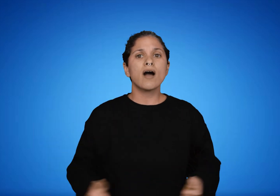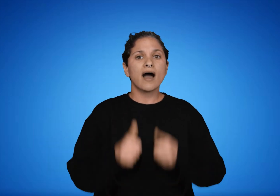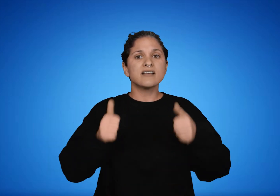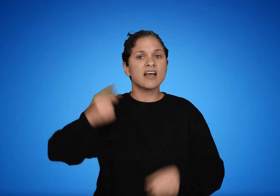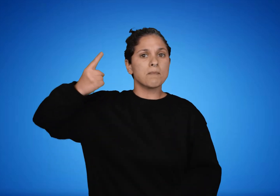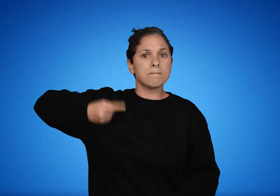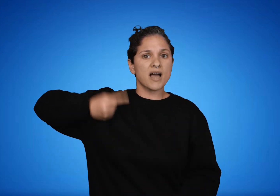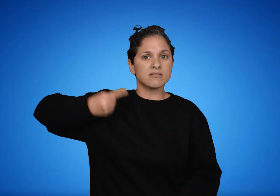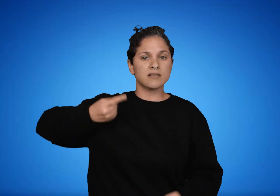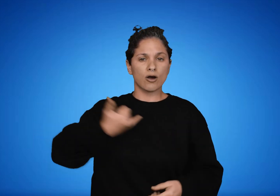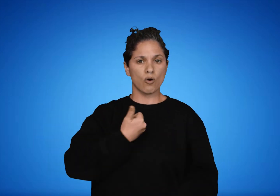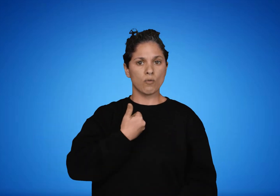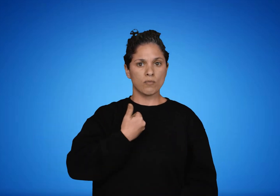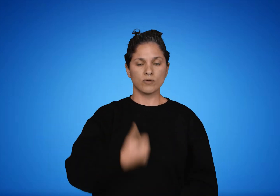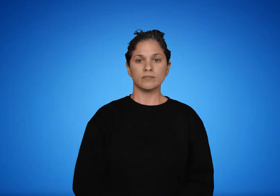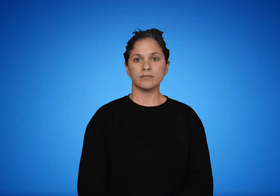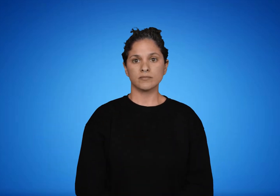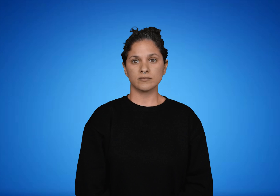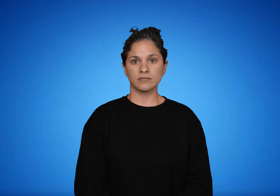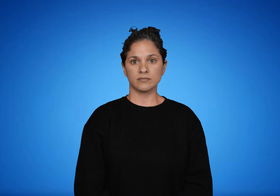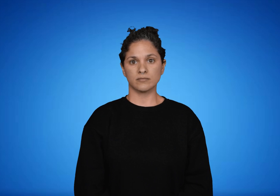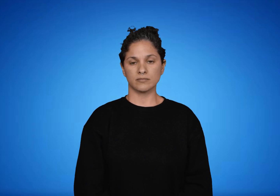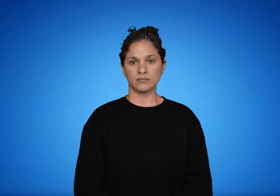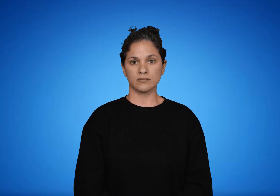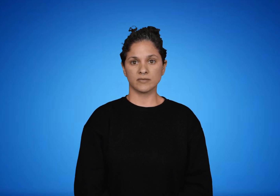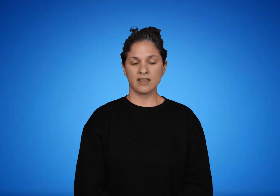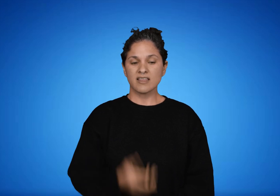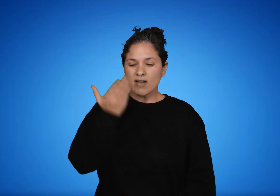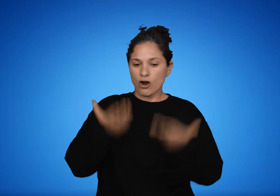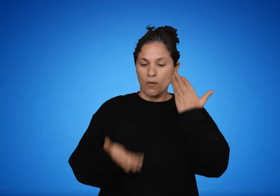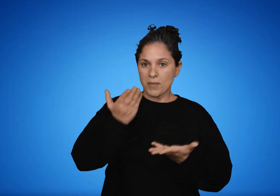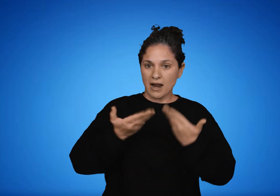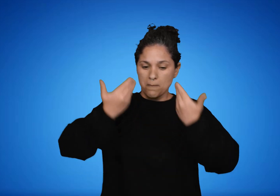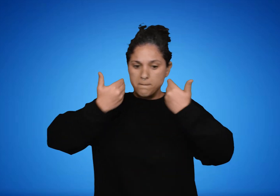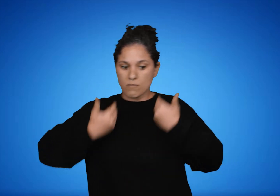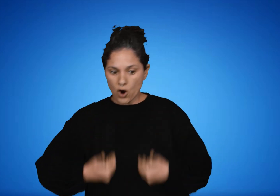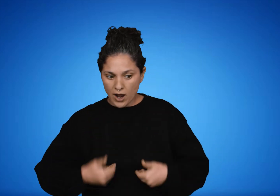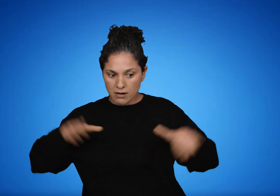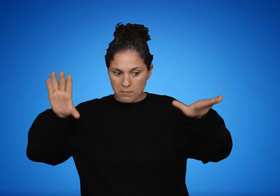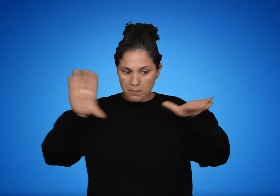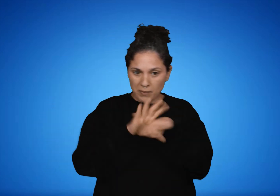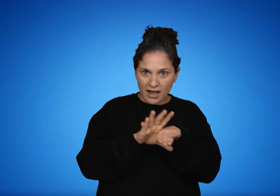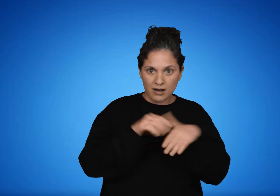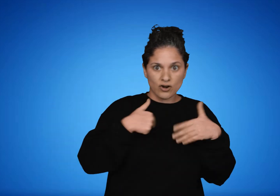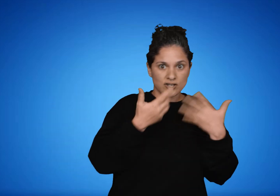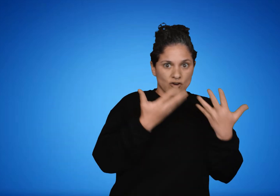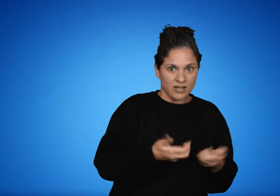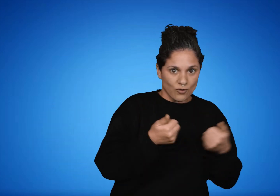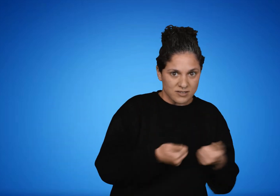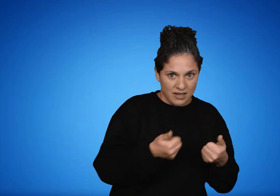¿Cómo debo proceder? Debo confrontar el principio subjetivo de mi acción con la moral. Si cumple con lo que esta